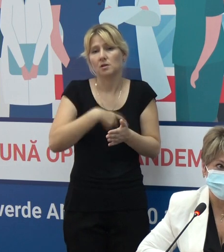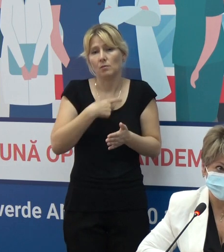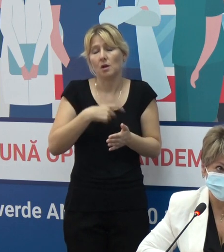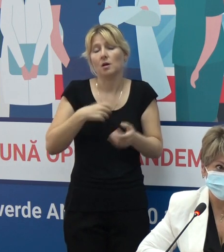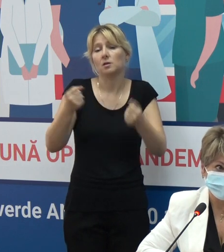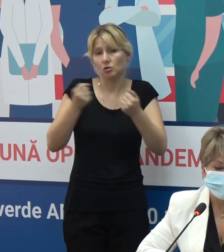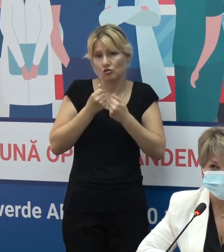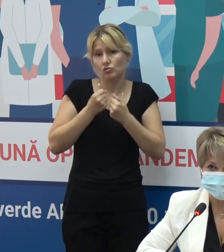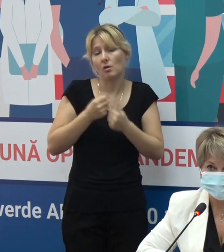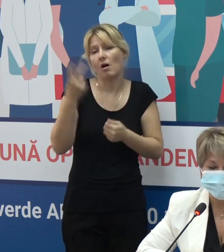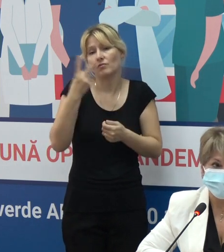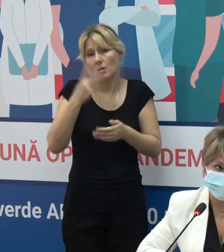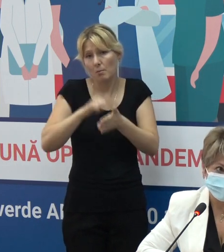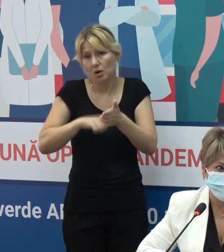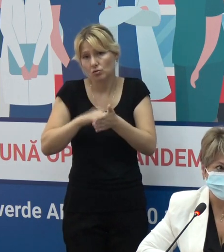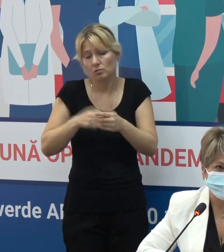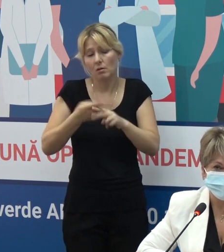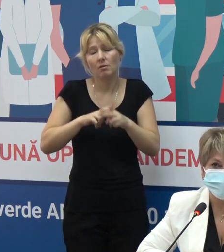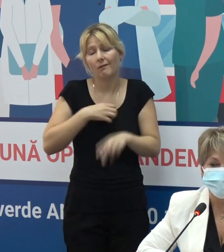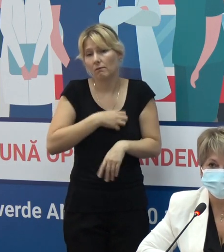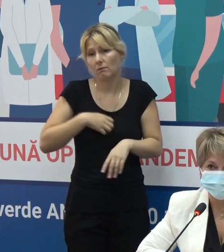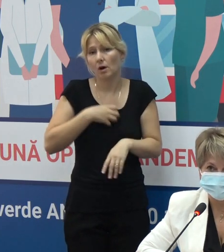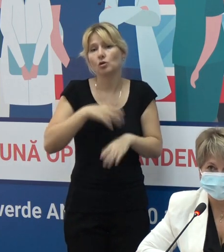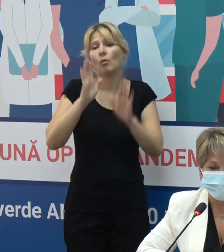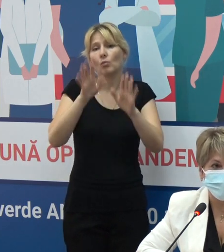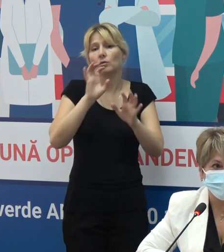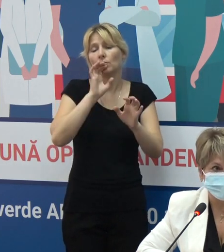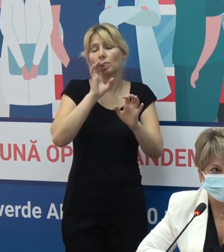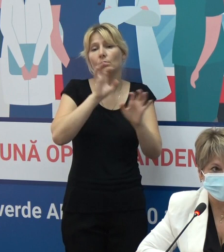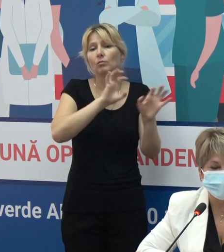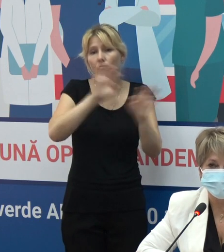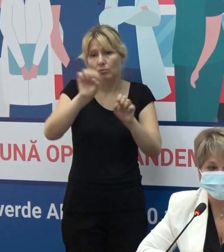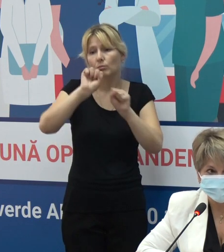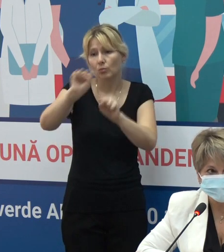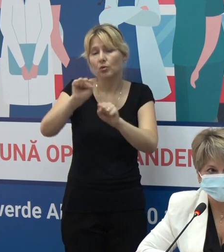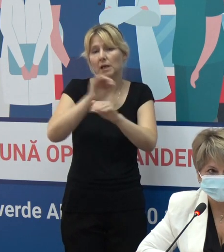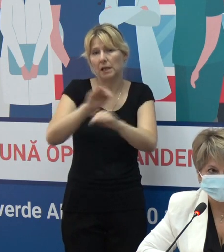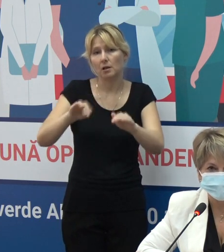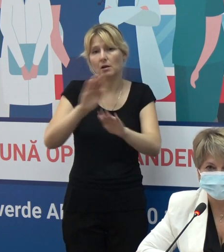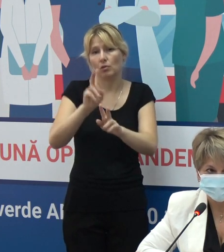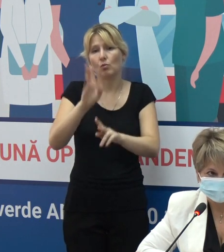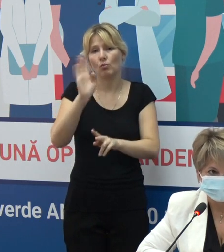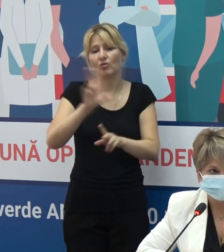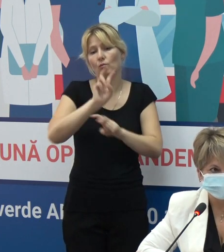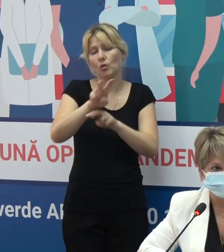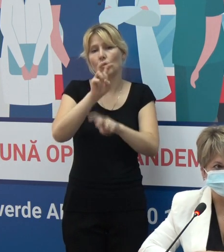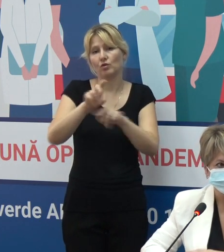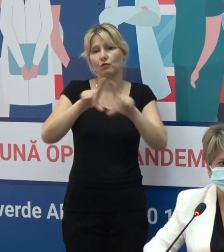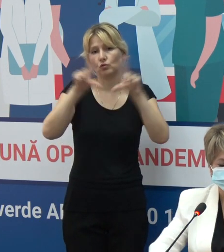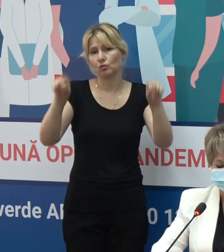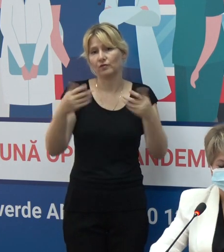pe ei singuri și doi, cel mai important, vor proteja copiii care trebuie să meargă la școală.